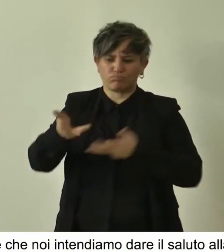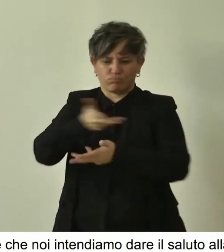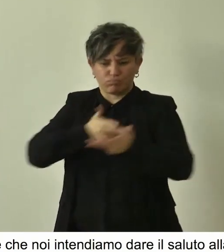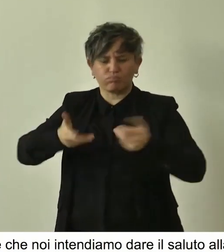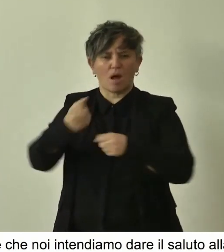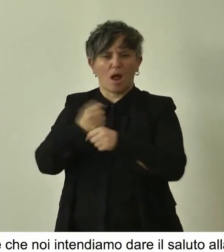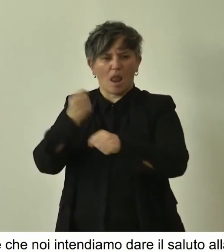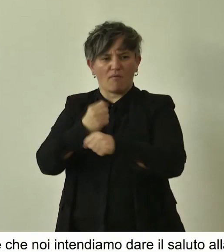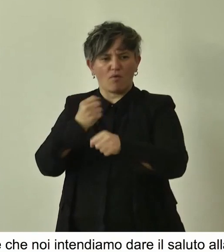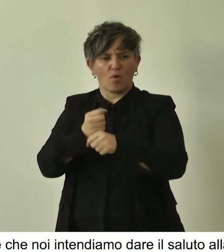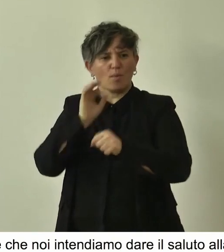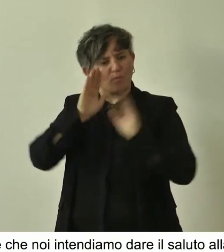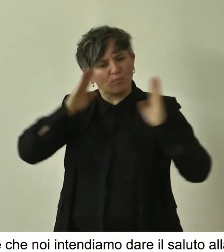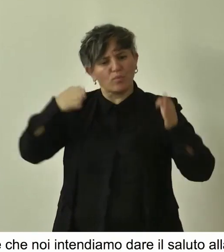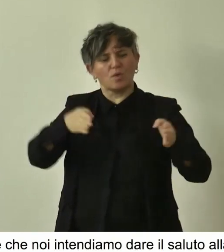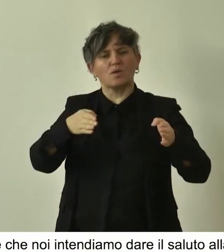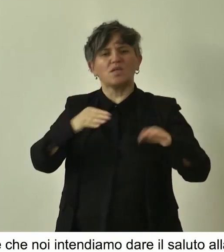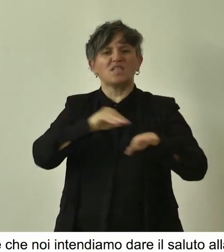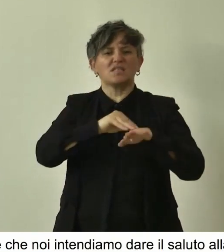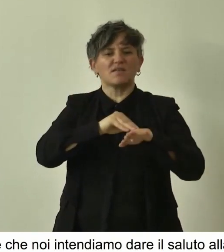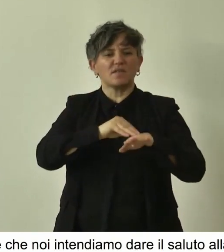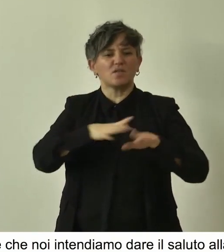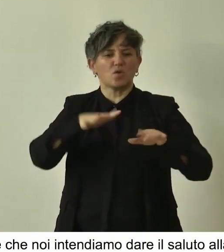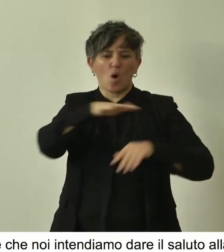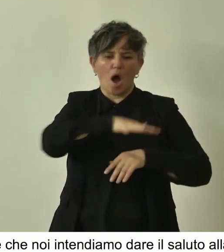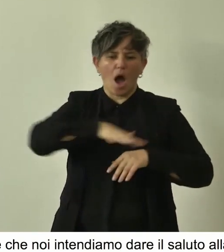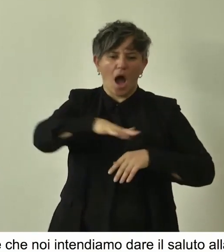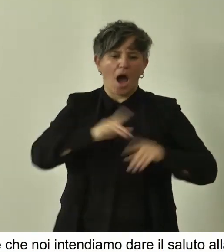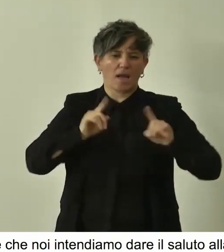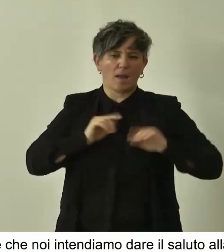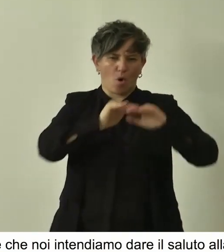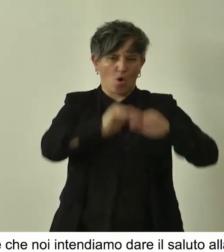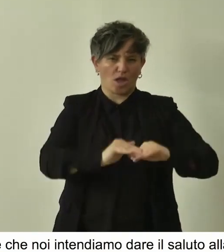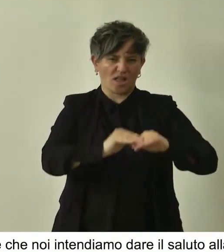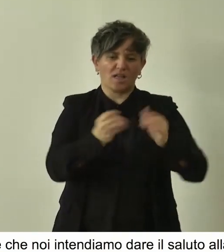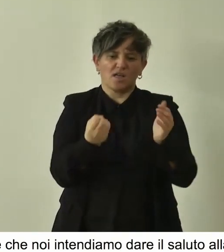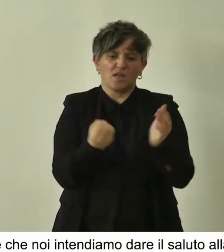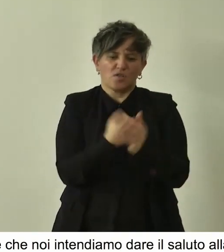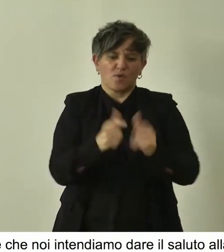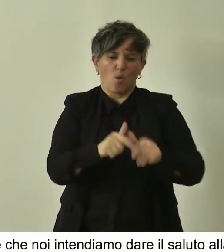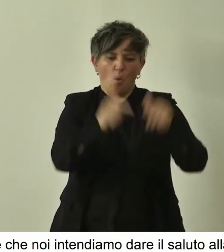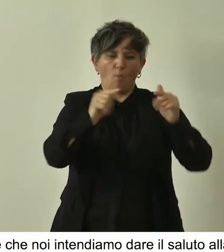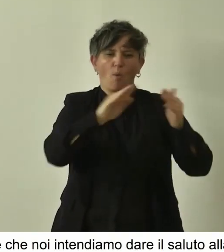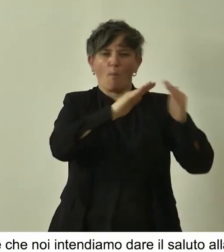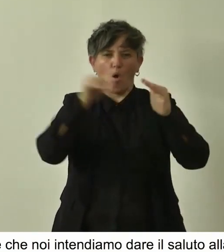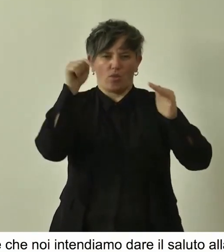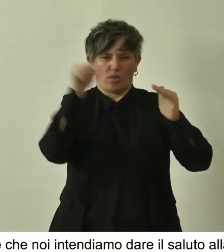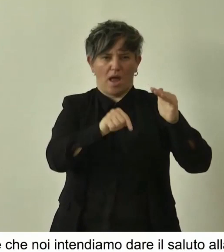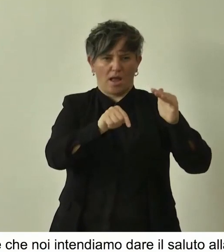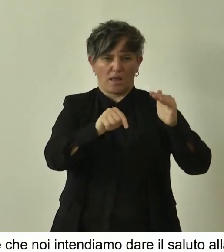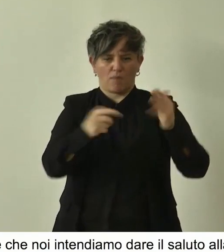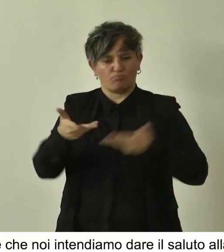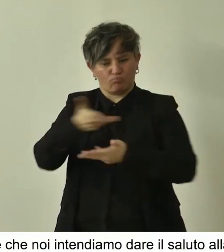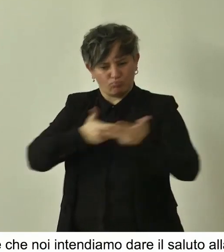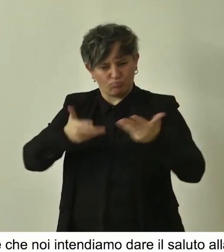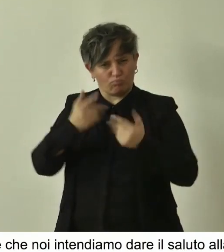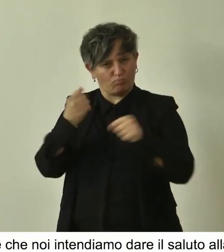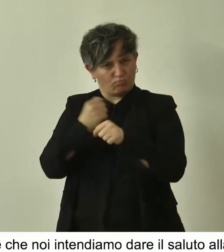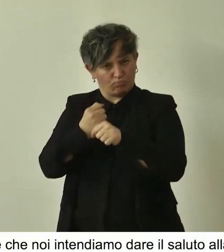del servizio aree protette Foreste e sviluppo della montagna. Ecco, è una giornata importante